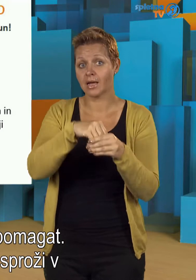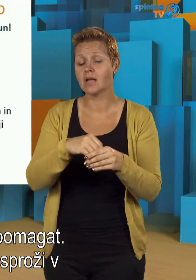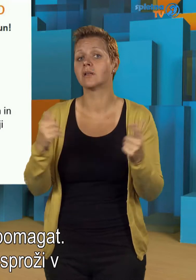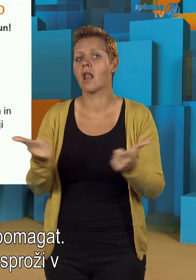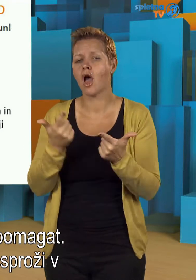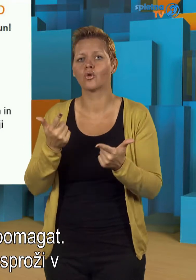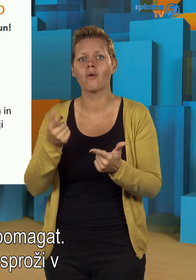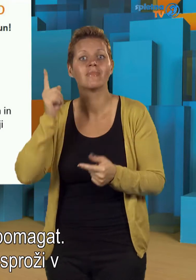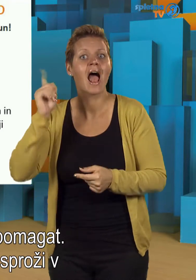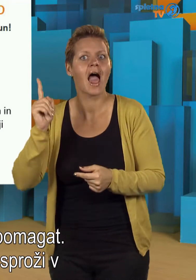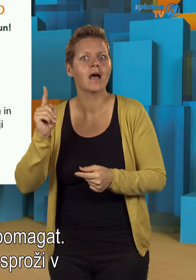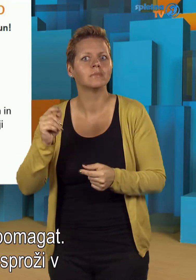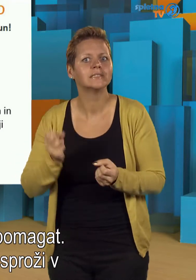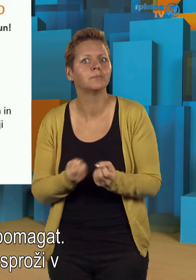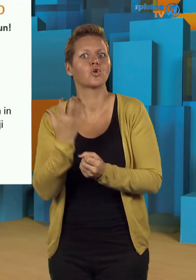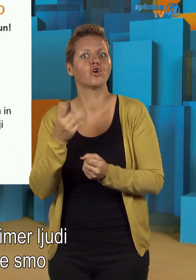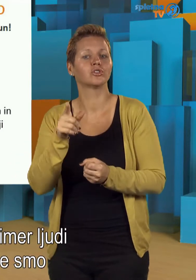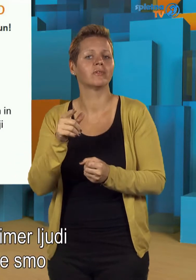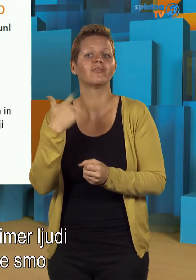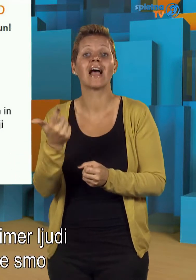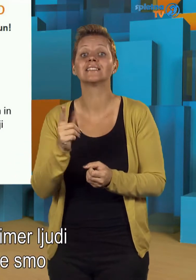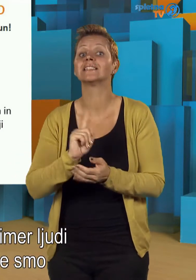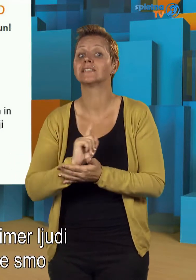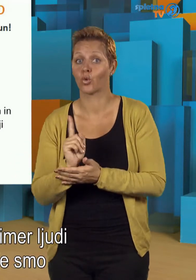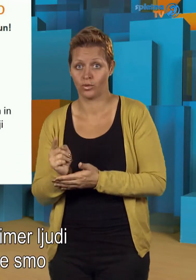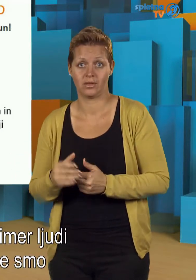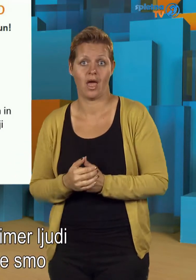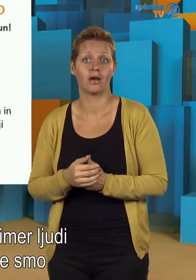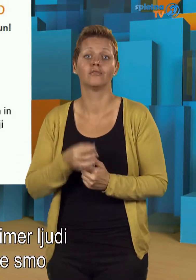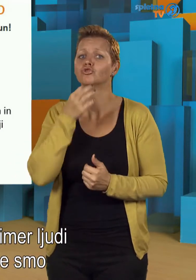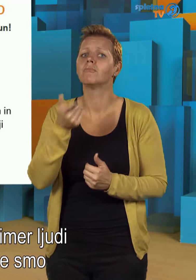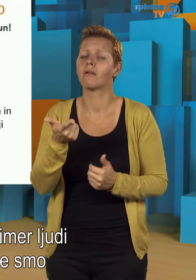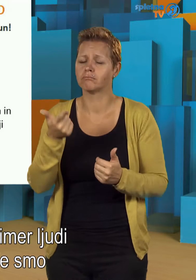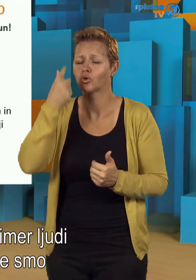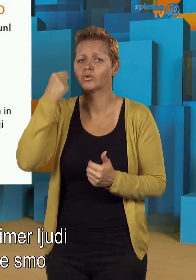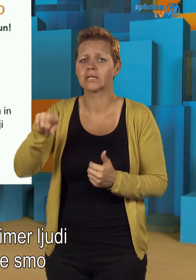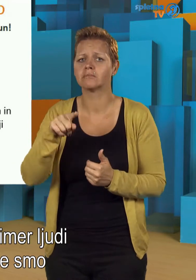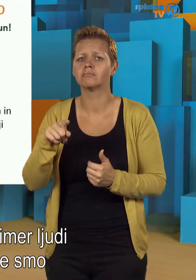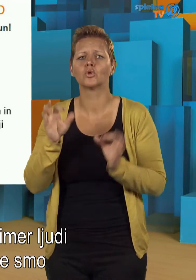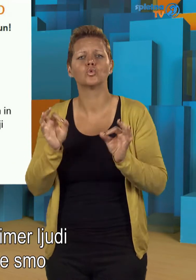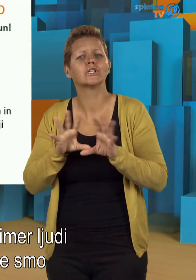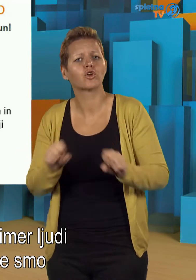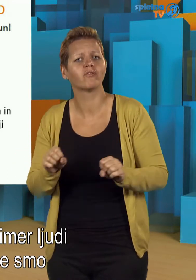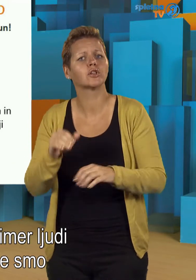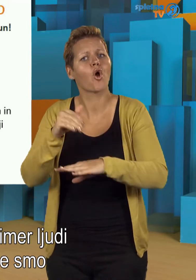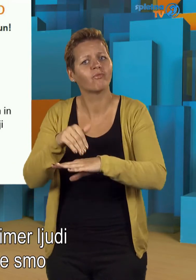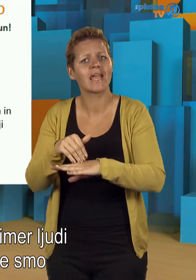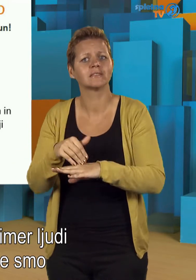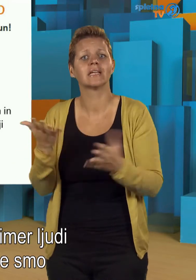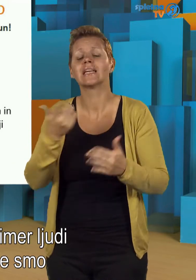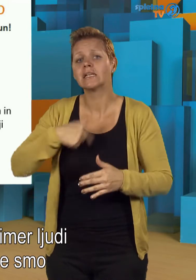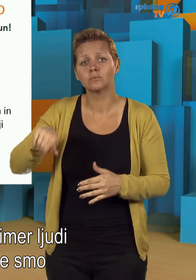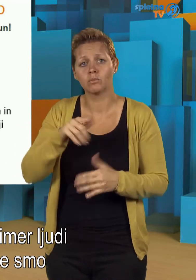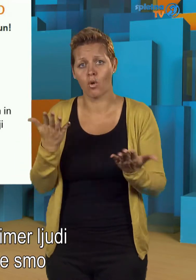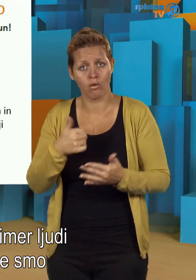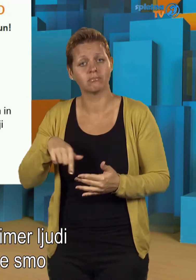Aplikacija lahko alarm sproži v 20 sekundah, s čimer ljudi učinkovito obvesti, kje smo in kako naj